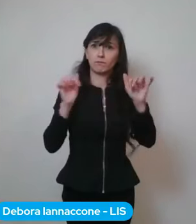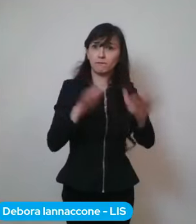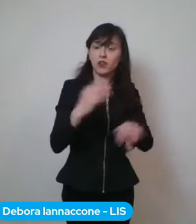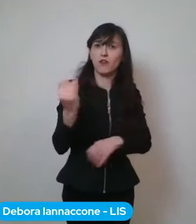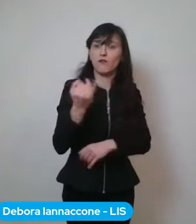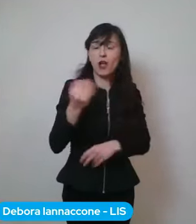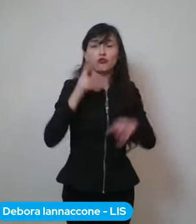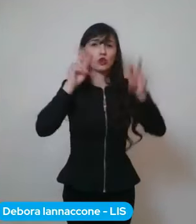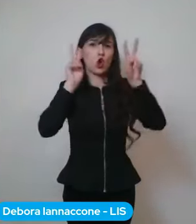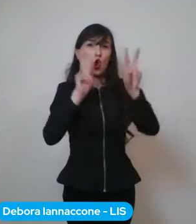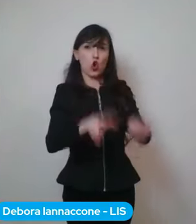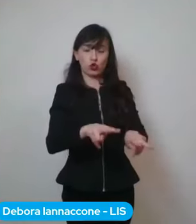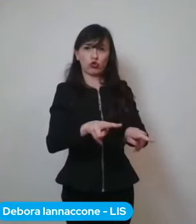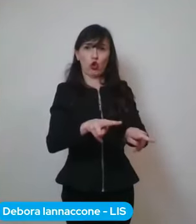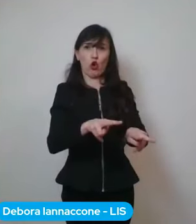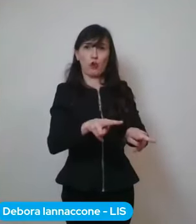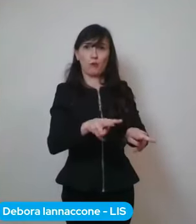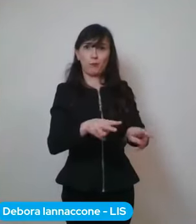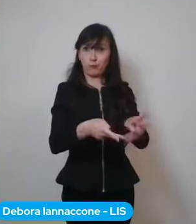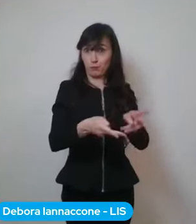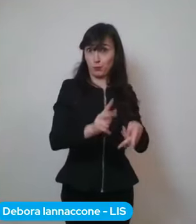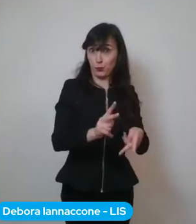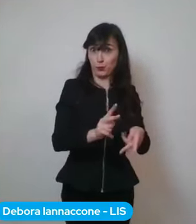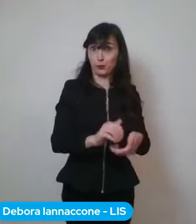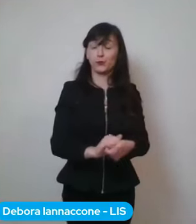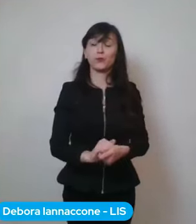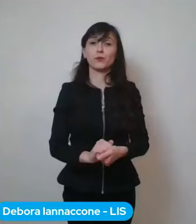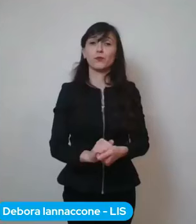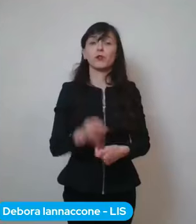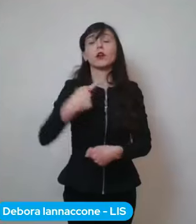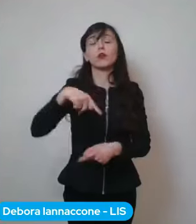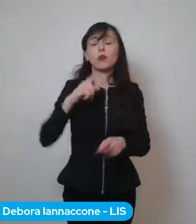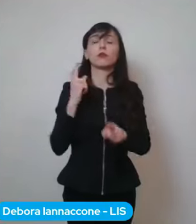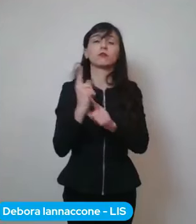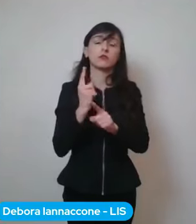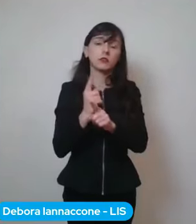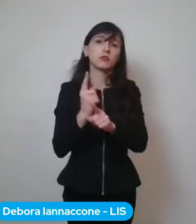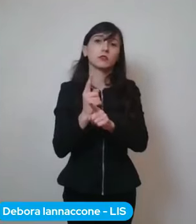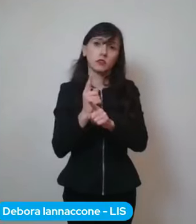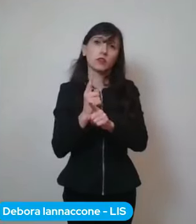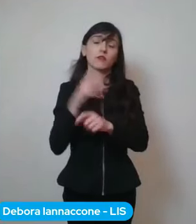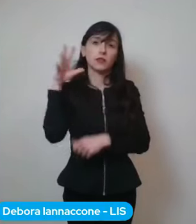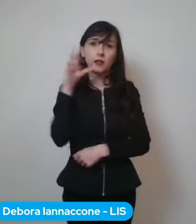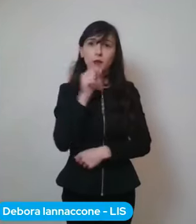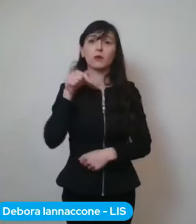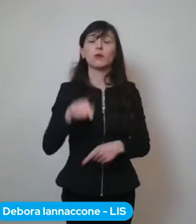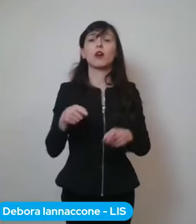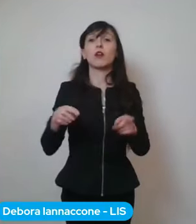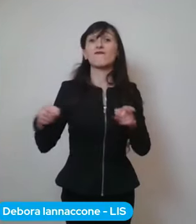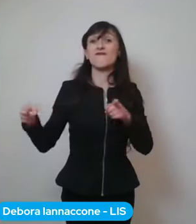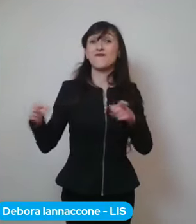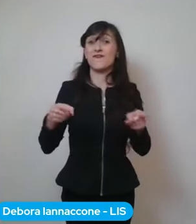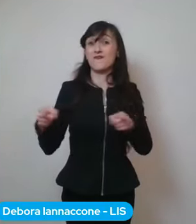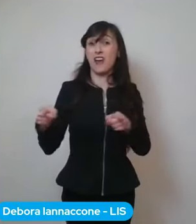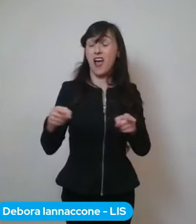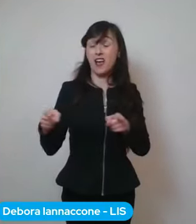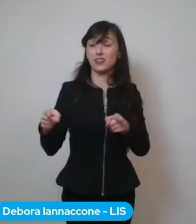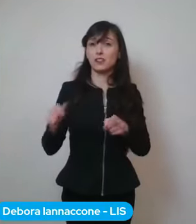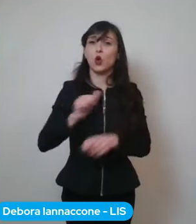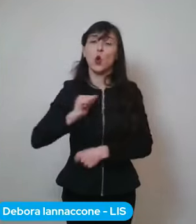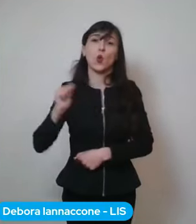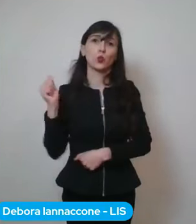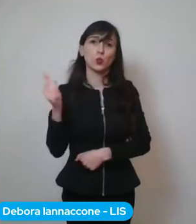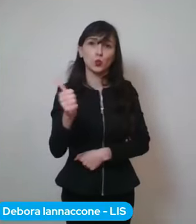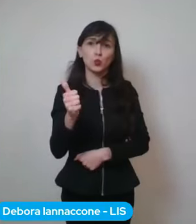incisiva e più e più assidua. Eh dobbiamo renderci conto che questa fase in questa fase qui eh ognuno deve